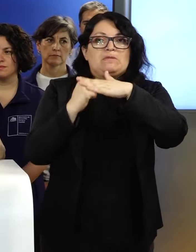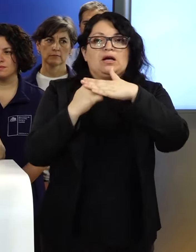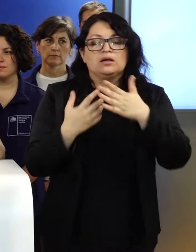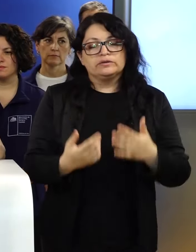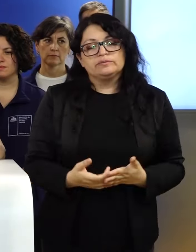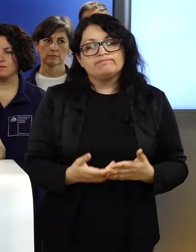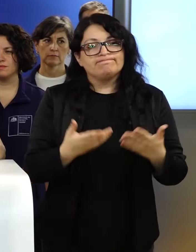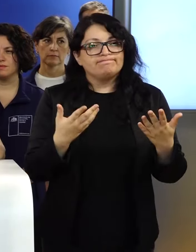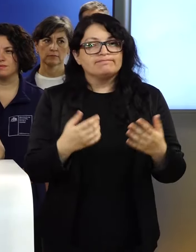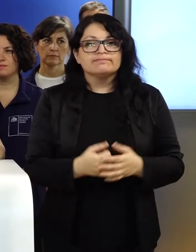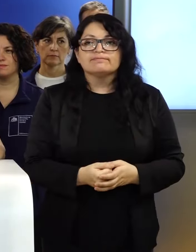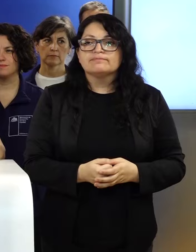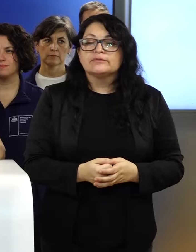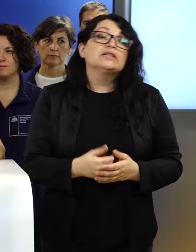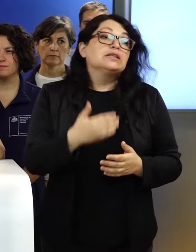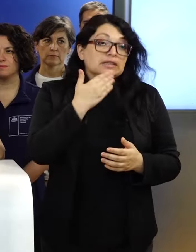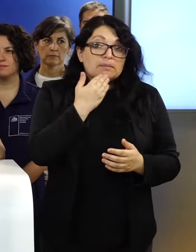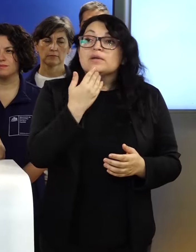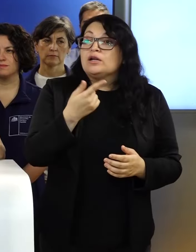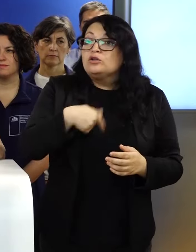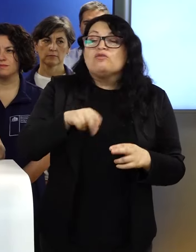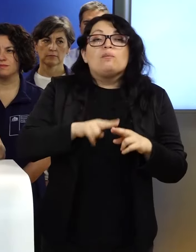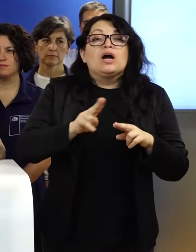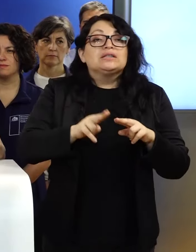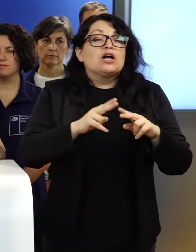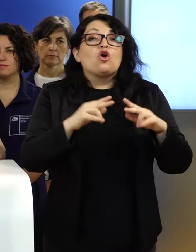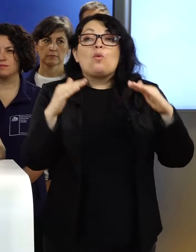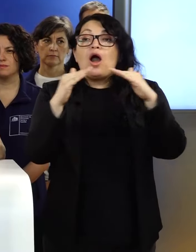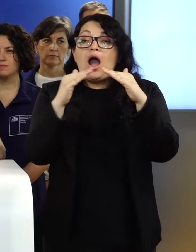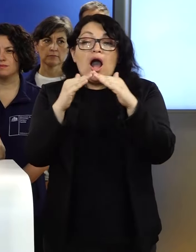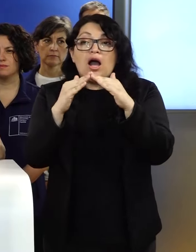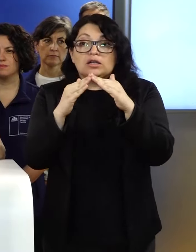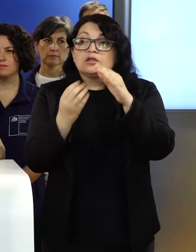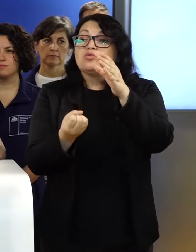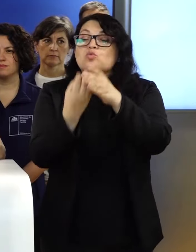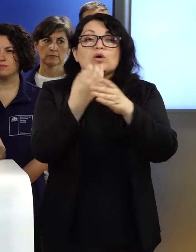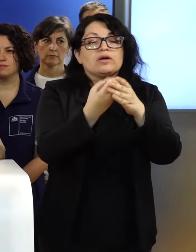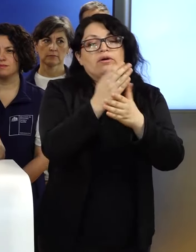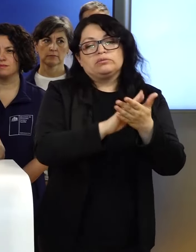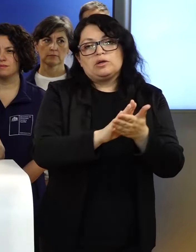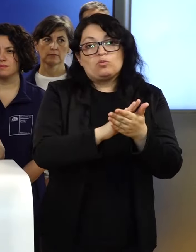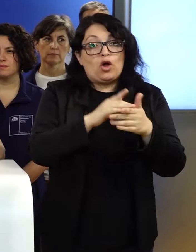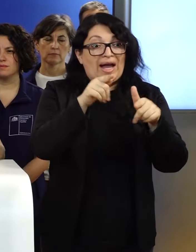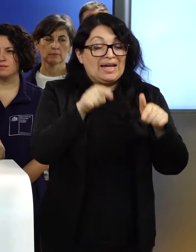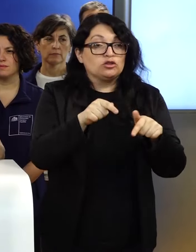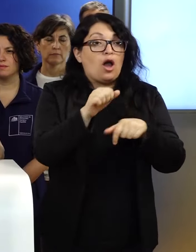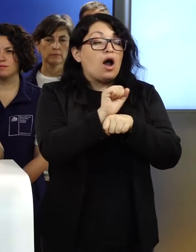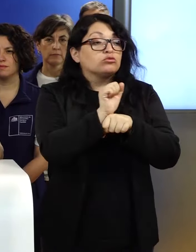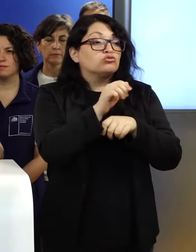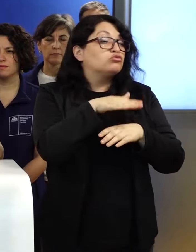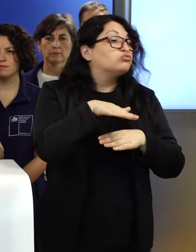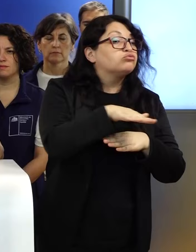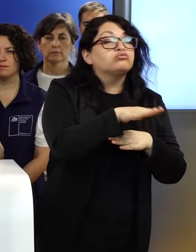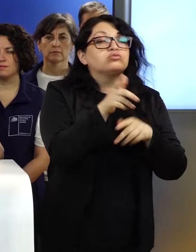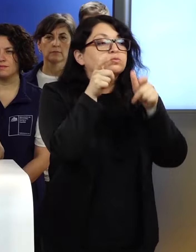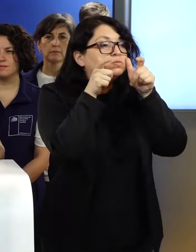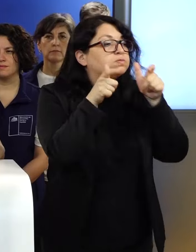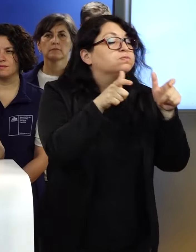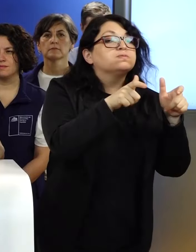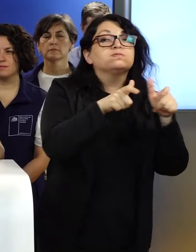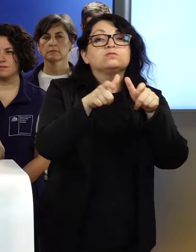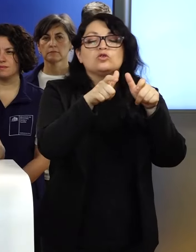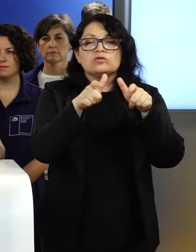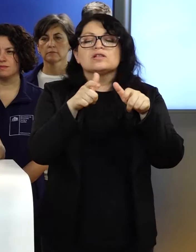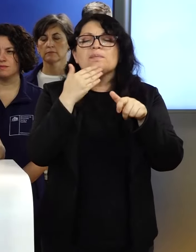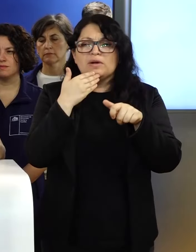Vamos a desarrollar nuevos albergues en todos los lugares donde se hagan estos patrullajes, para reforzar